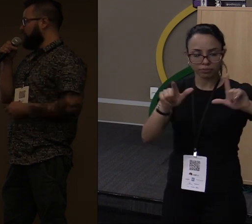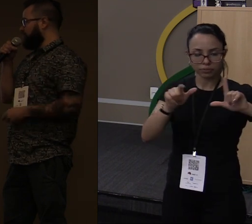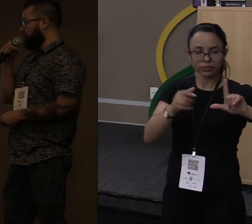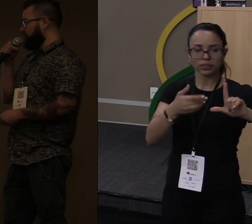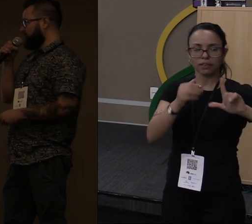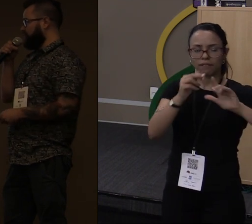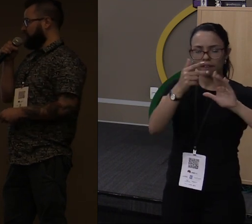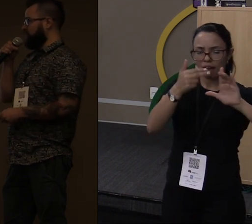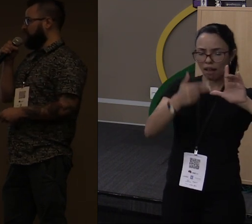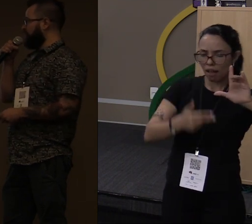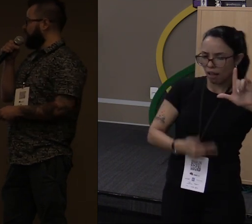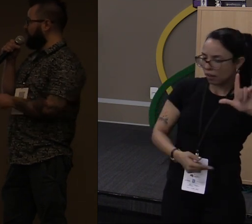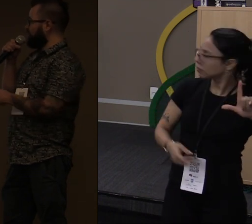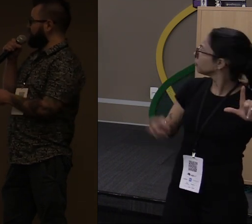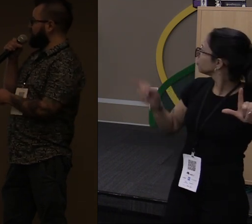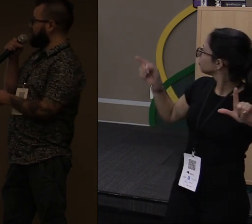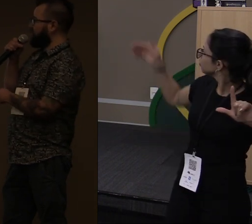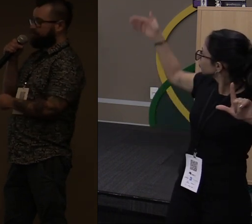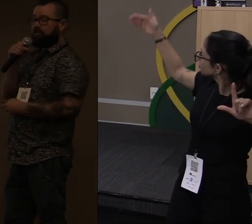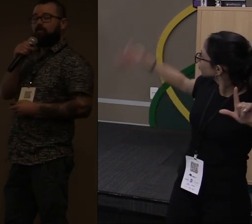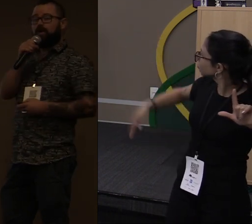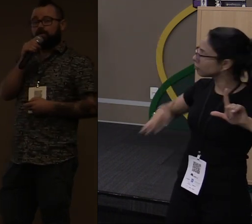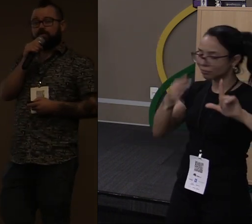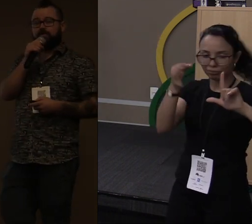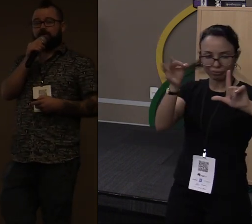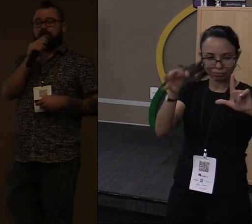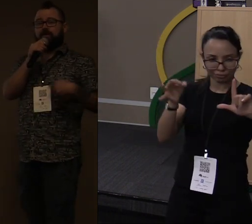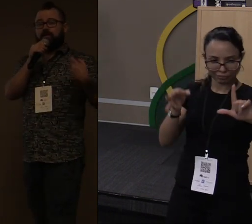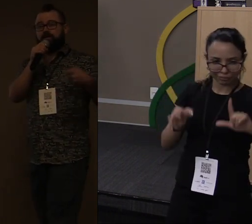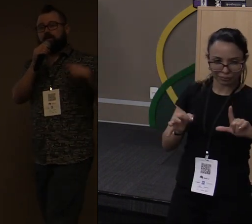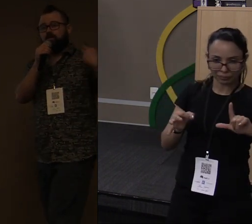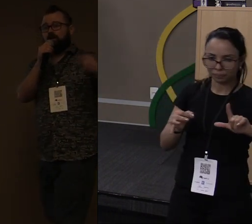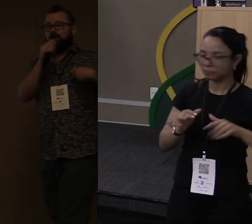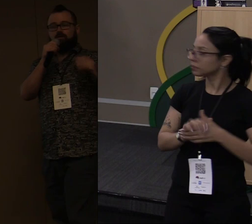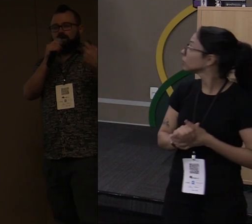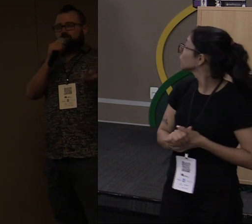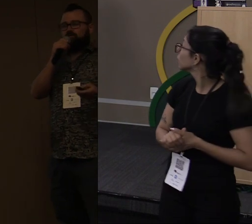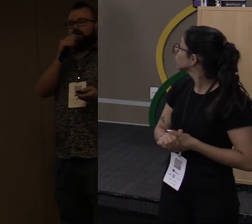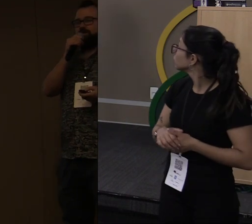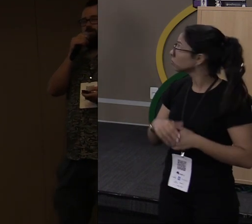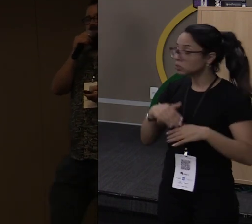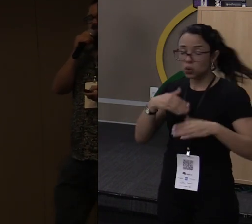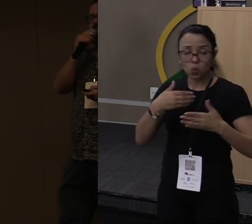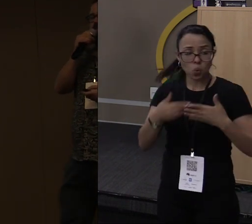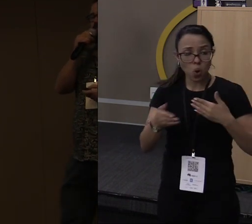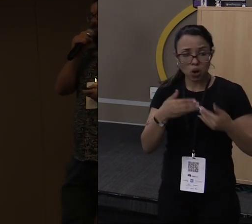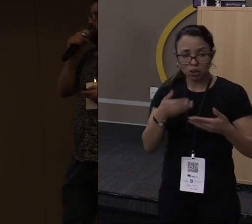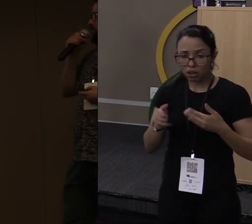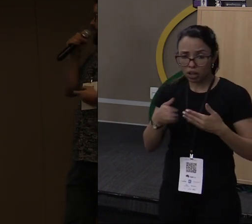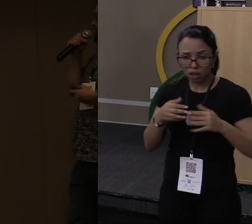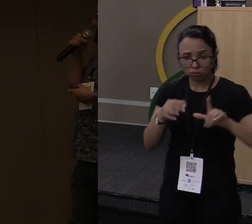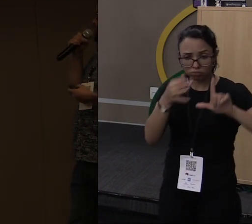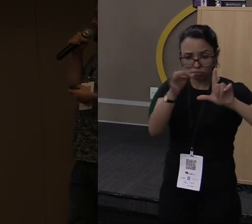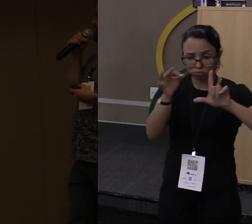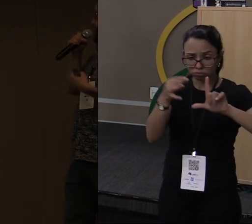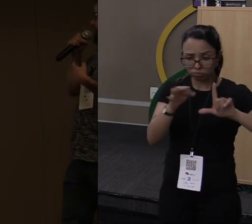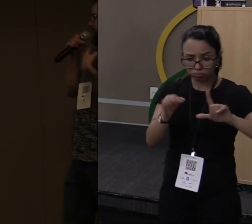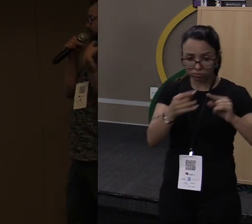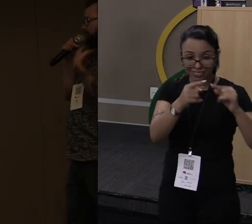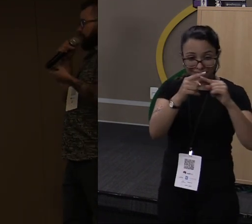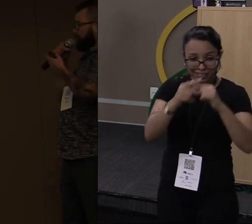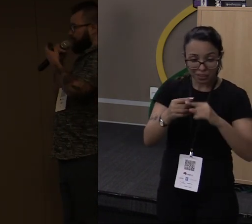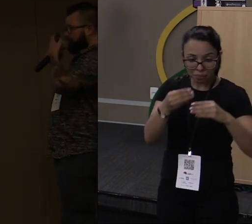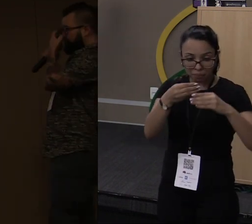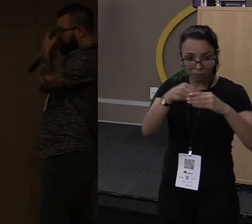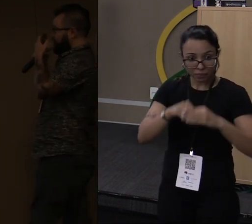locking, futures, que é uma coisa nova que você pode usar assim que é o 8. Então, qualquer um dos paradigmas de concorrência já estão